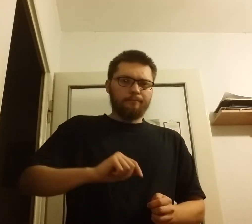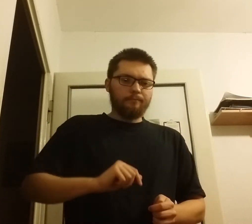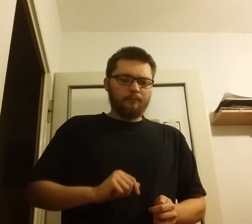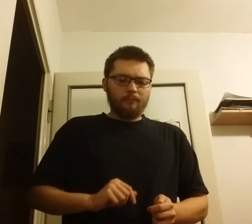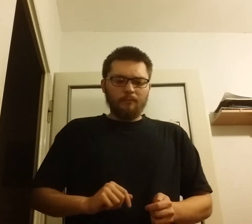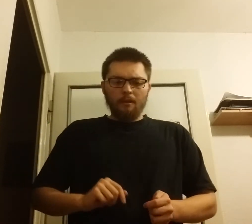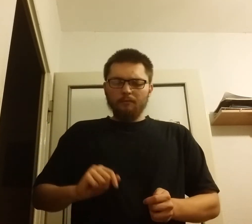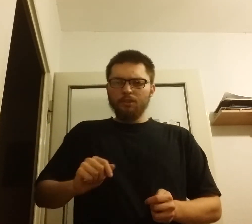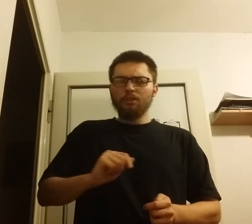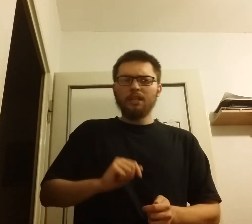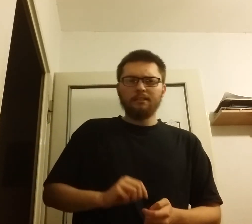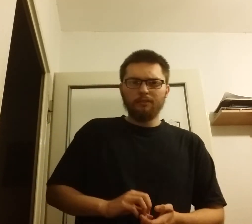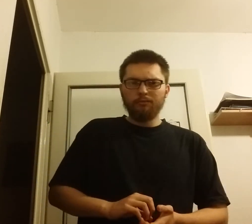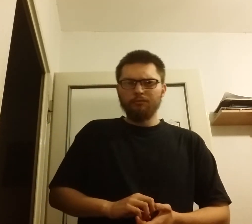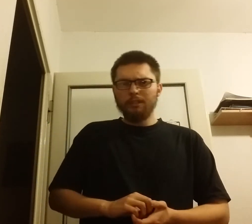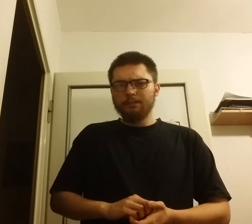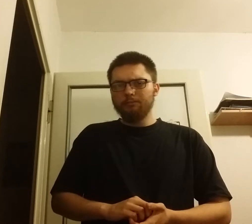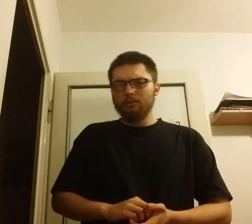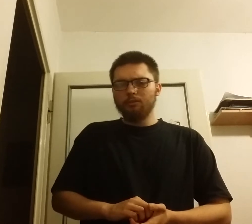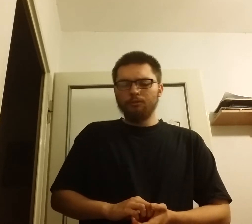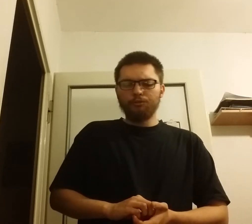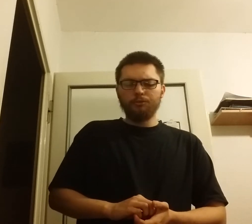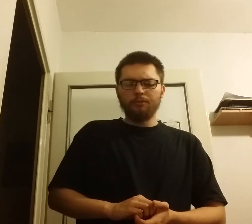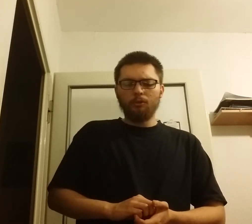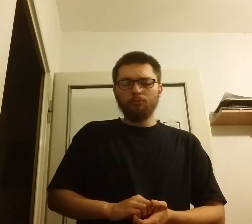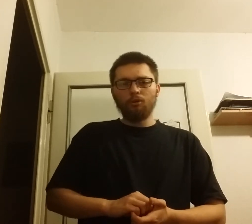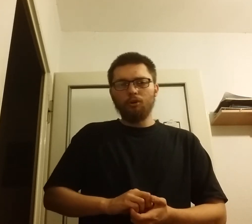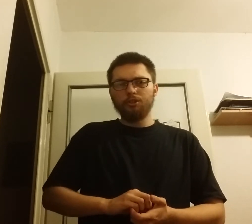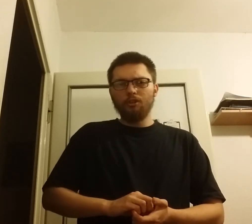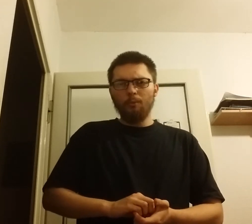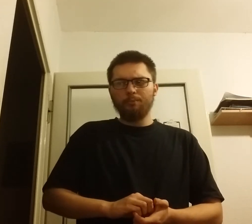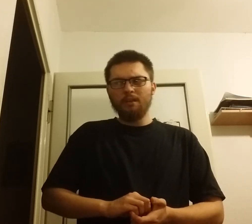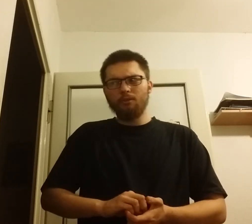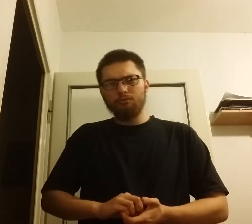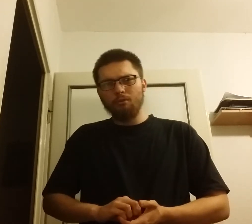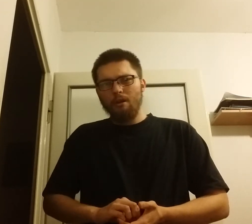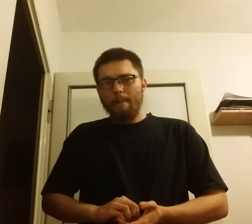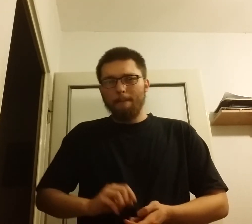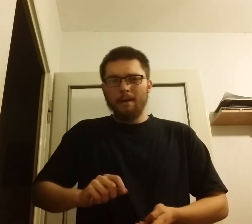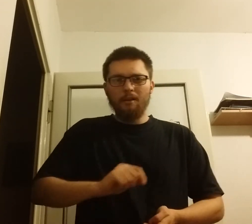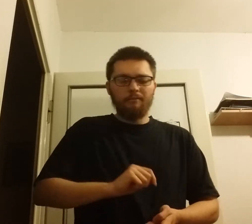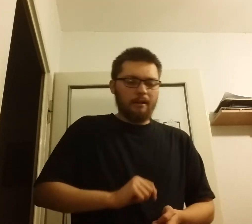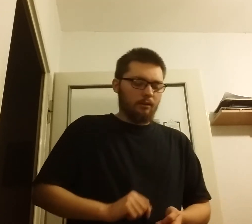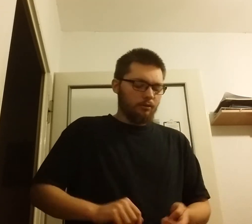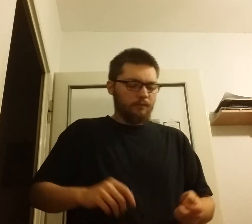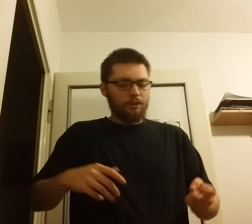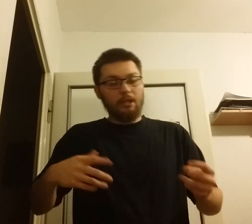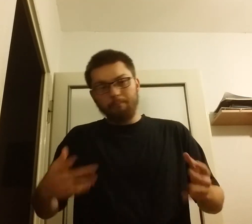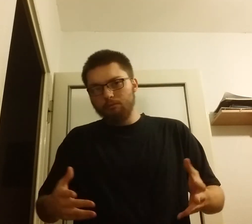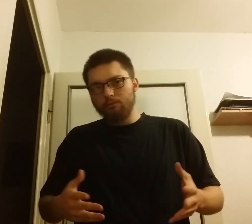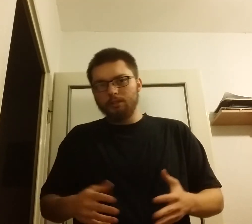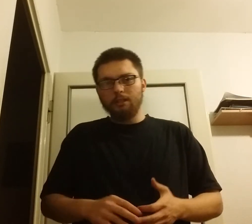w 1926 roku dochodzi do przewrotu majowego oczywiście Piłsudski